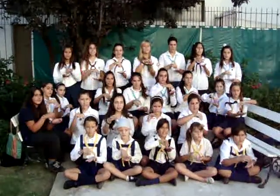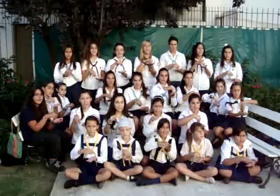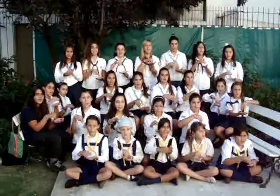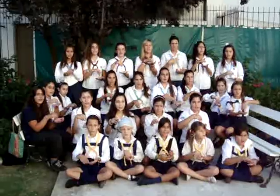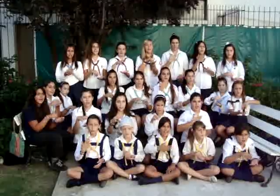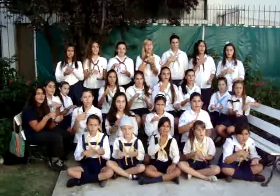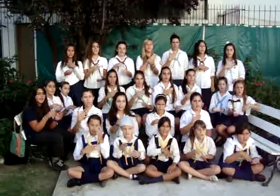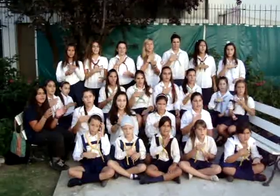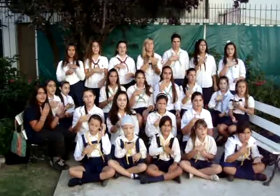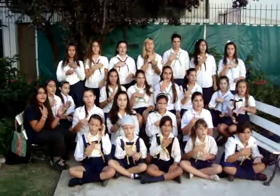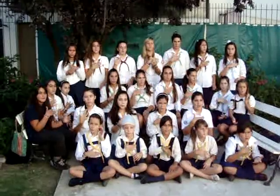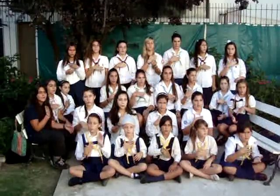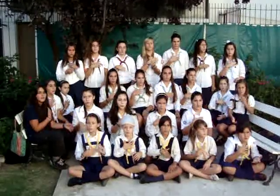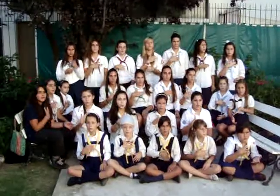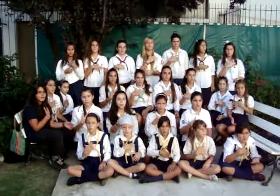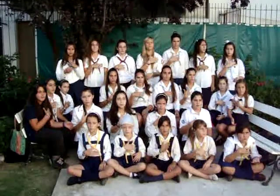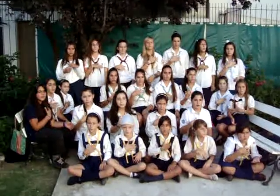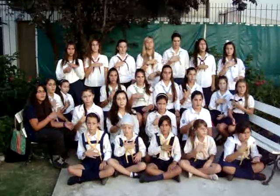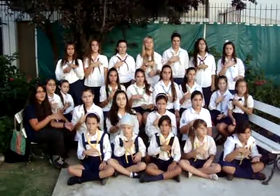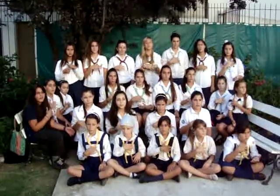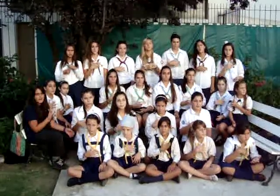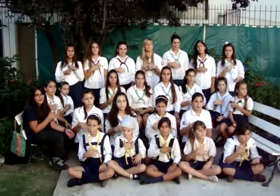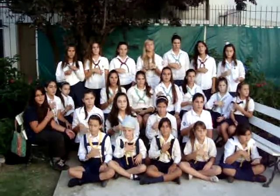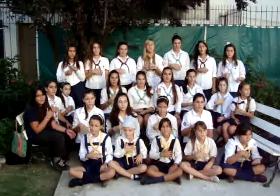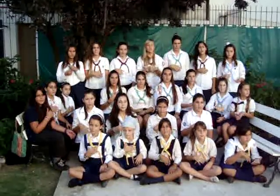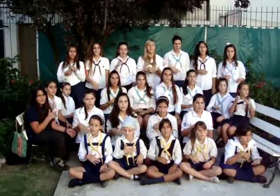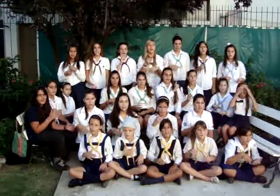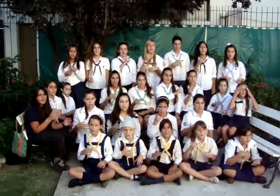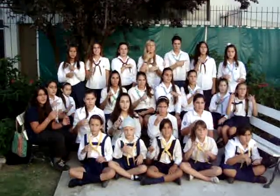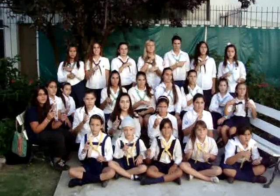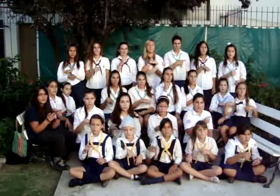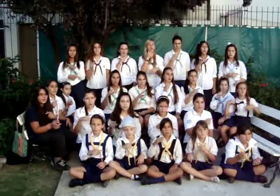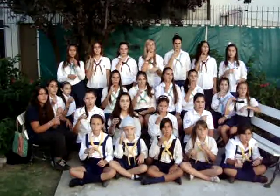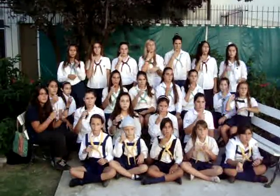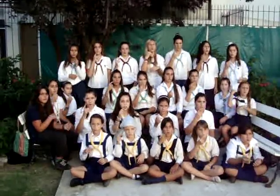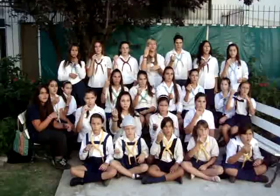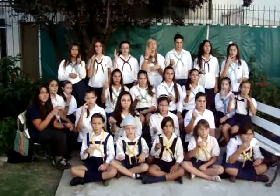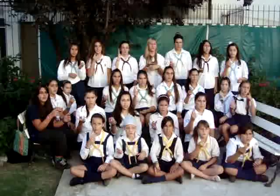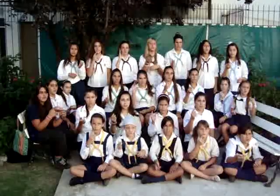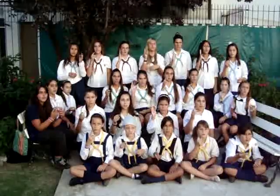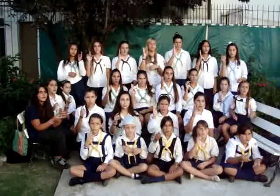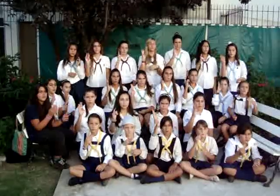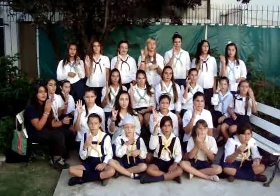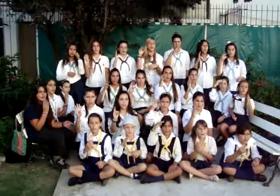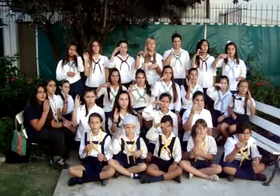tierra el amor, así como lo dijo Bader